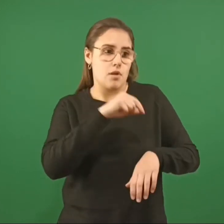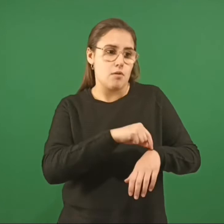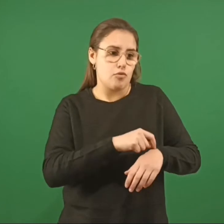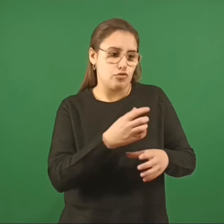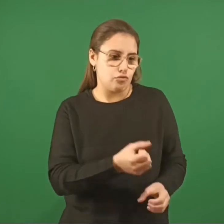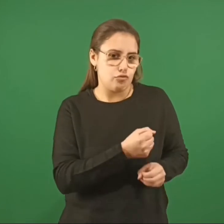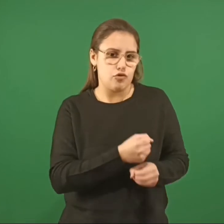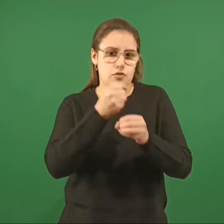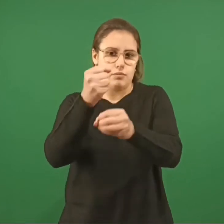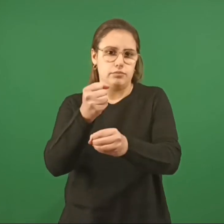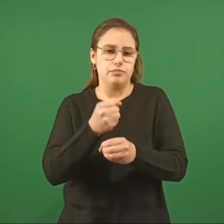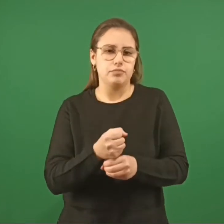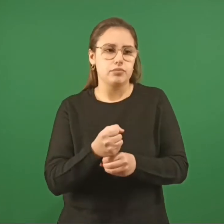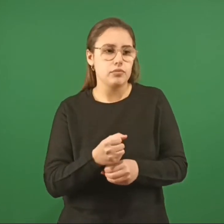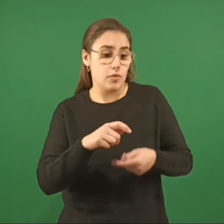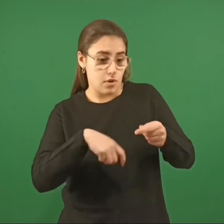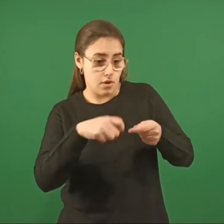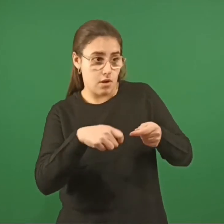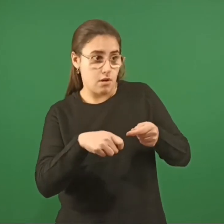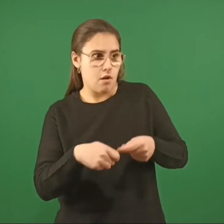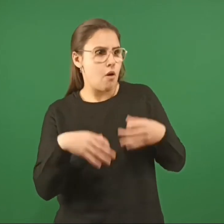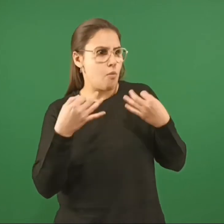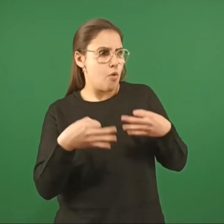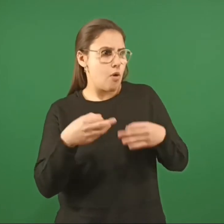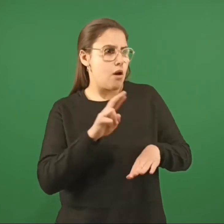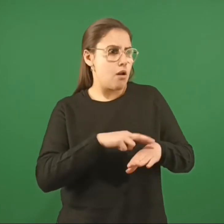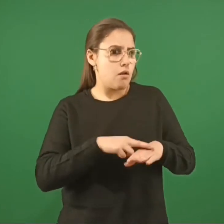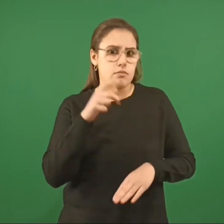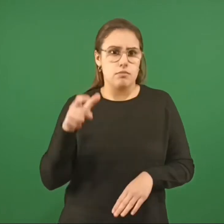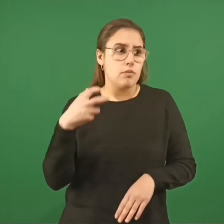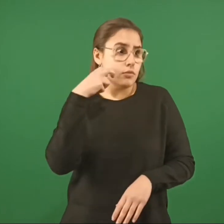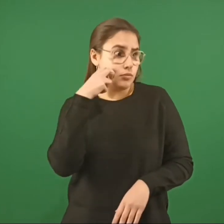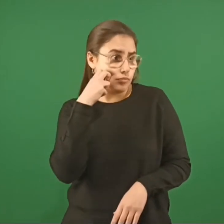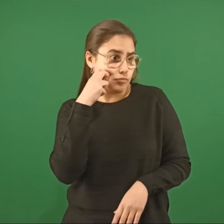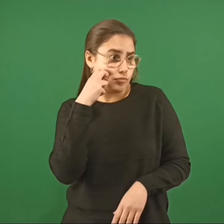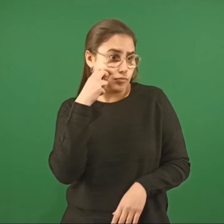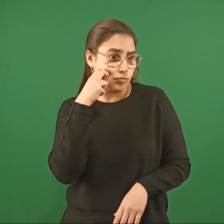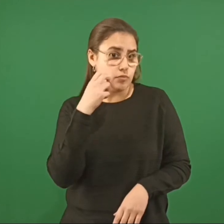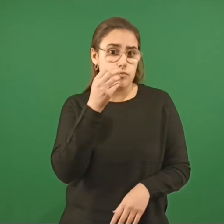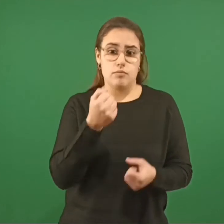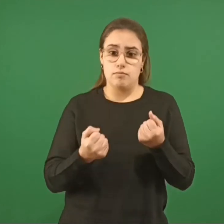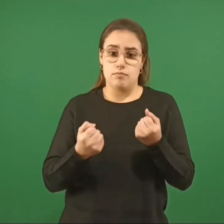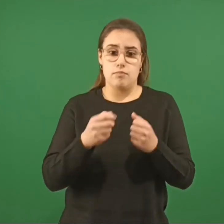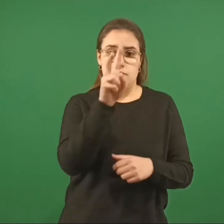bolsa con unos pedacitos de vísera de pollo Que el carnicero del barrio le dio ayer Cuando pasó de tardecita, justo antes de que cerrara